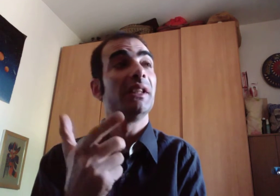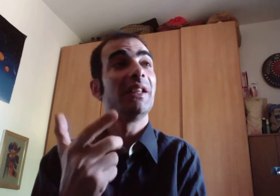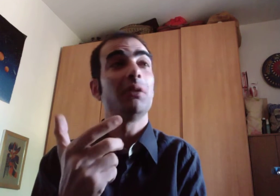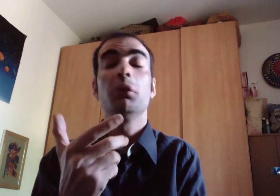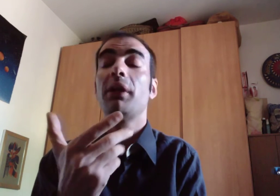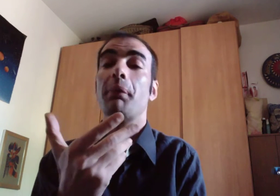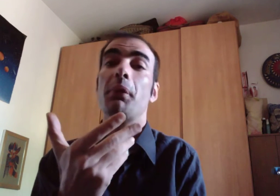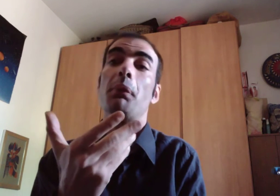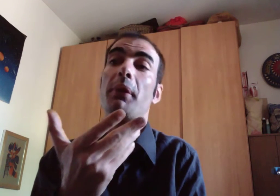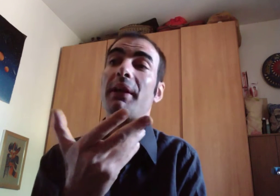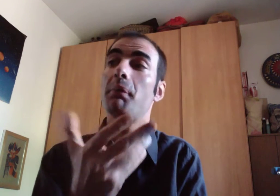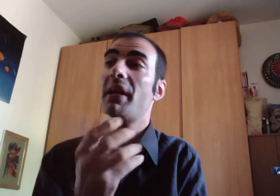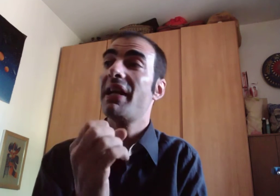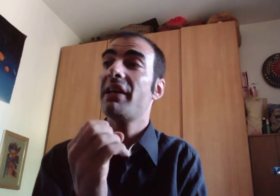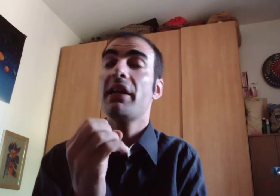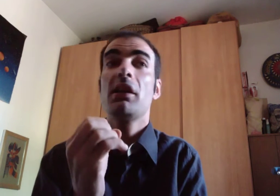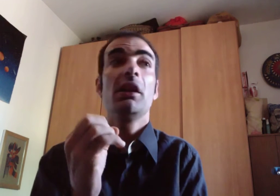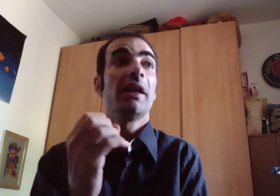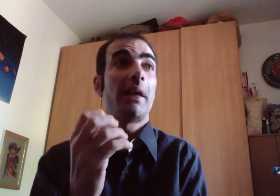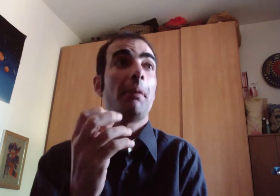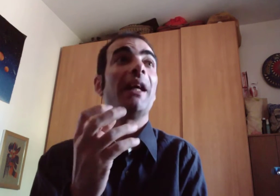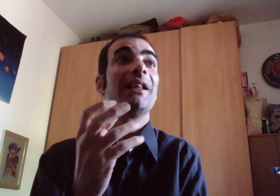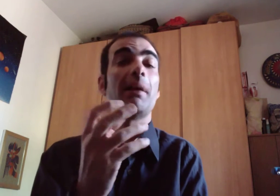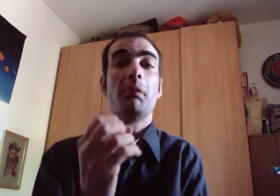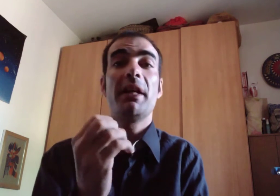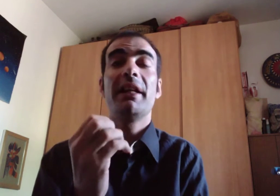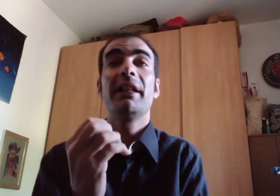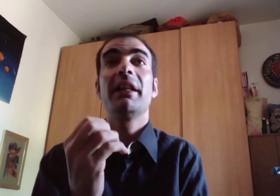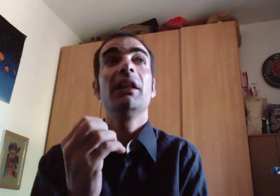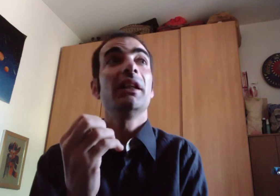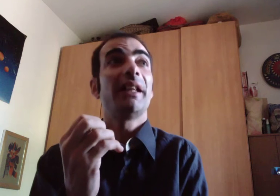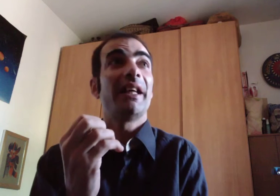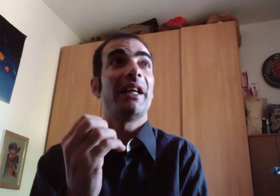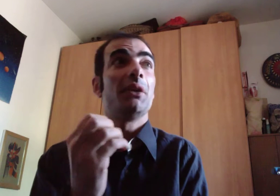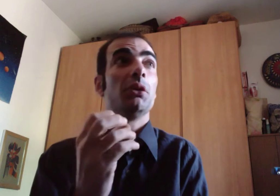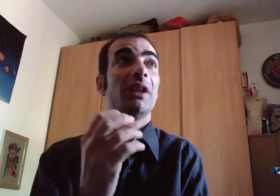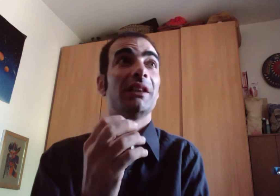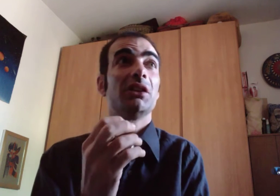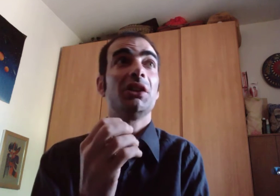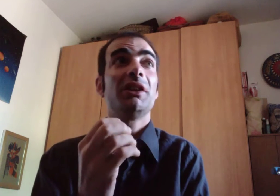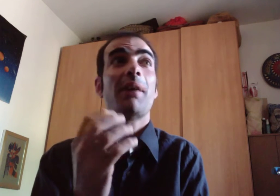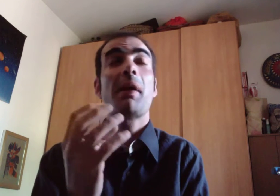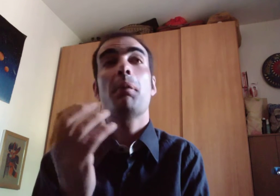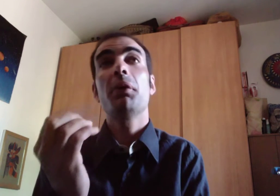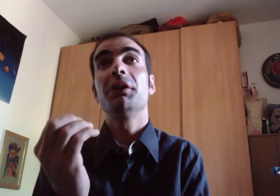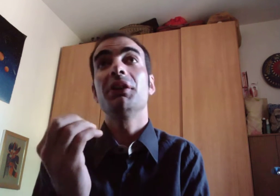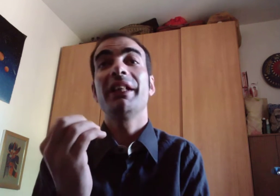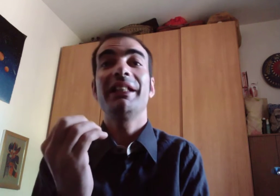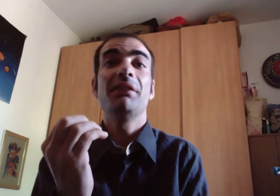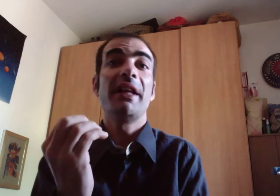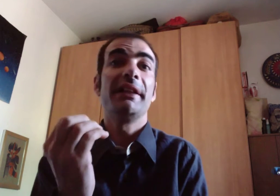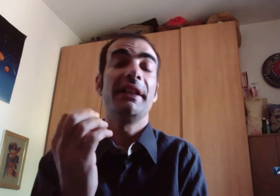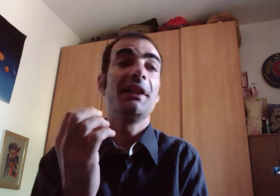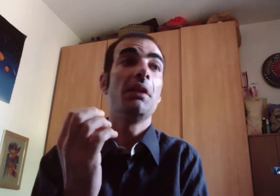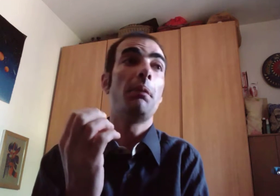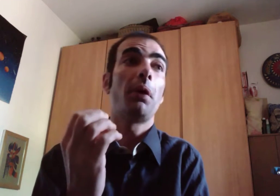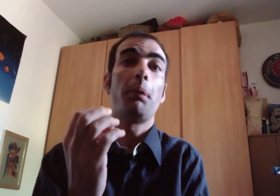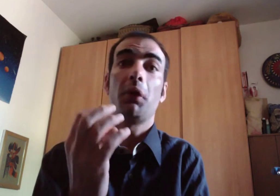è la figura più per bene che parla bene che aiuta la società ma il politico è chi vede il proprio